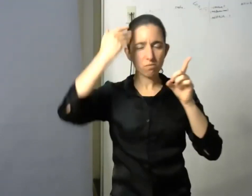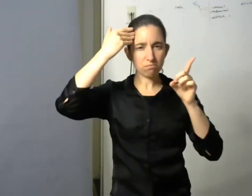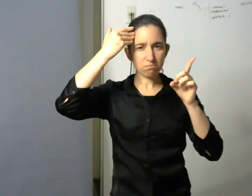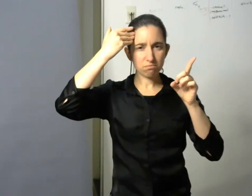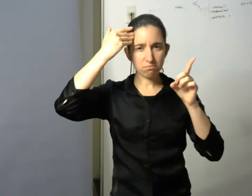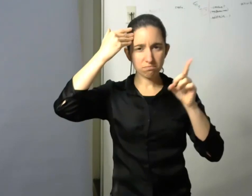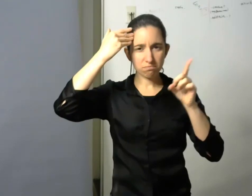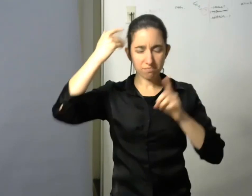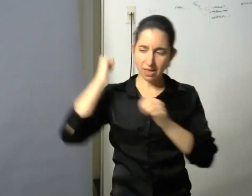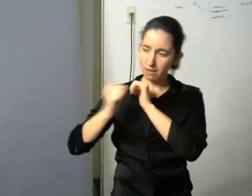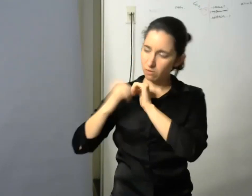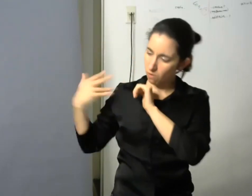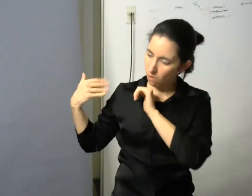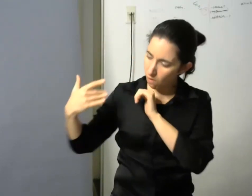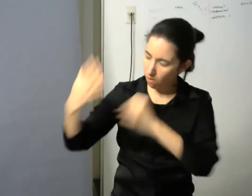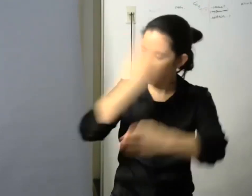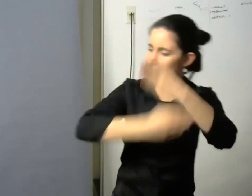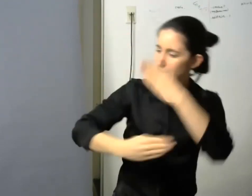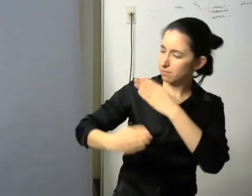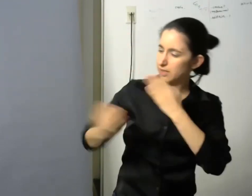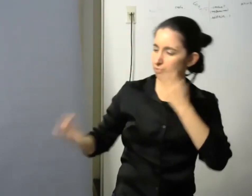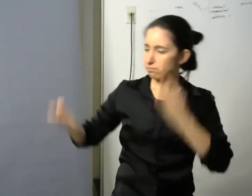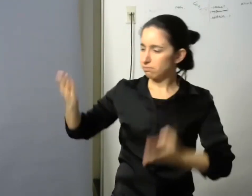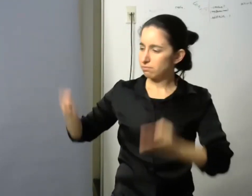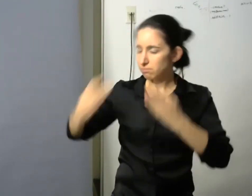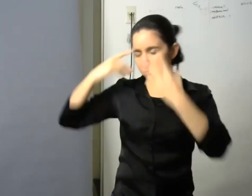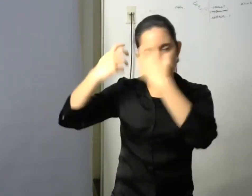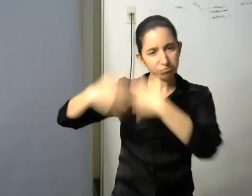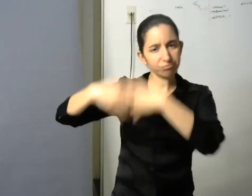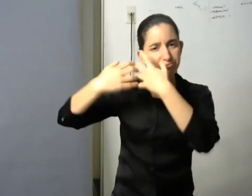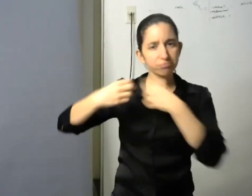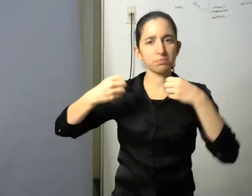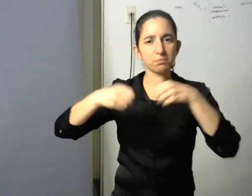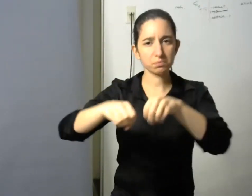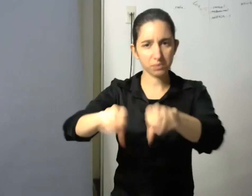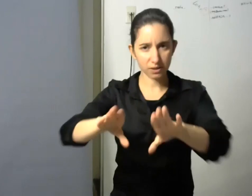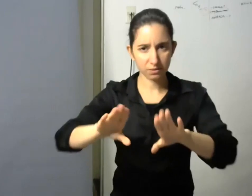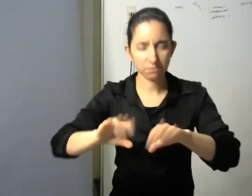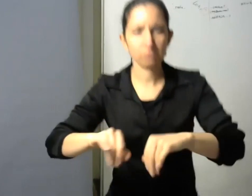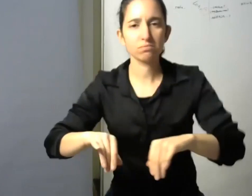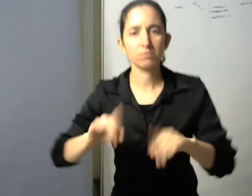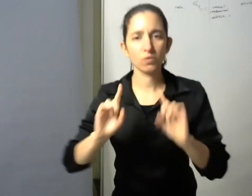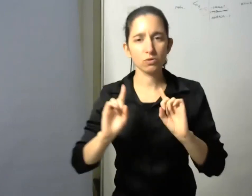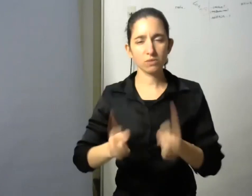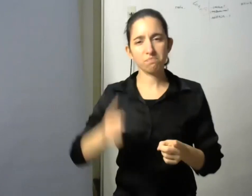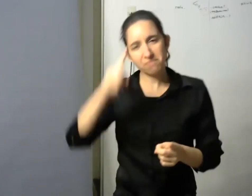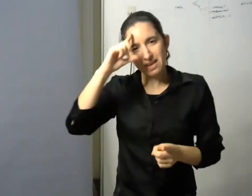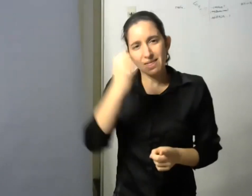histórico el problema de discapacidad y allí hay una idea nada más que quisiera compartir ahora con ustedes que me parece que al menos a mí se me